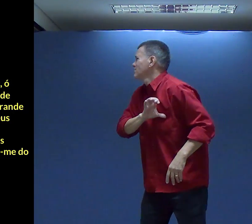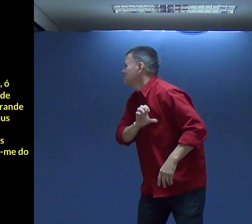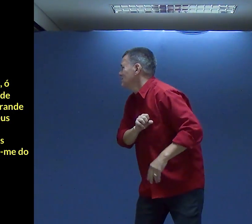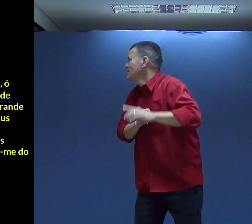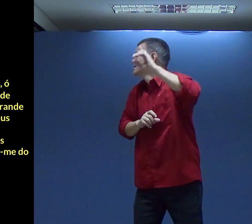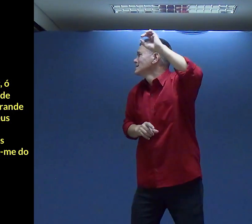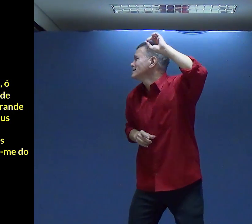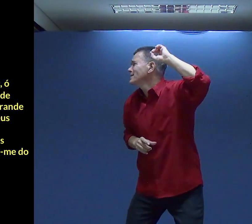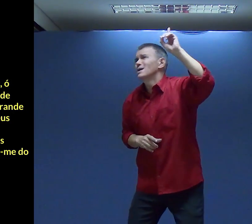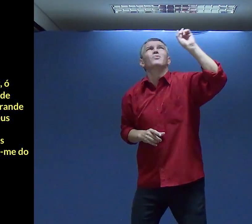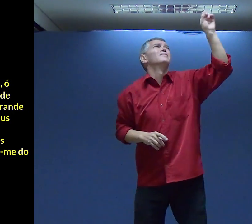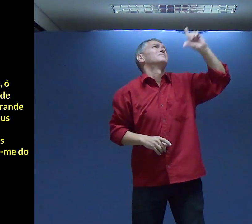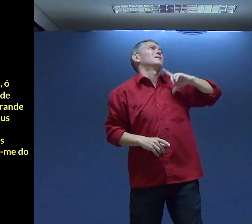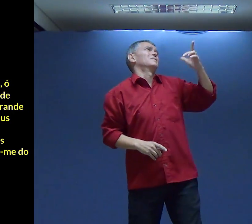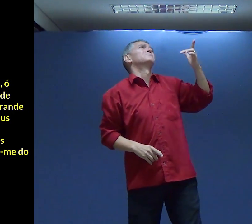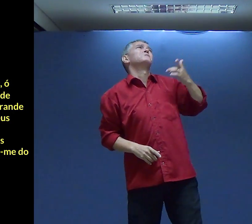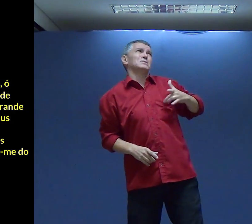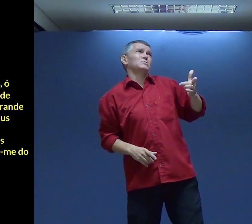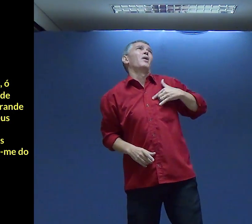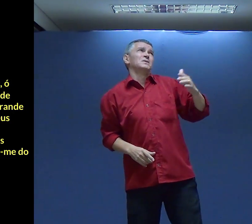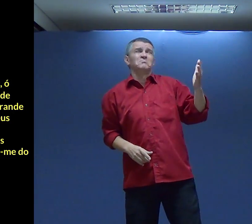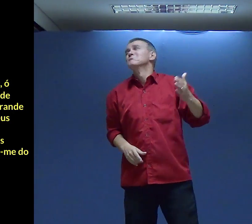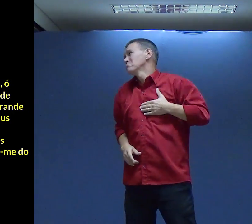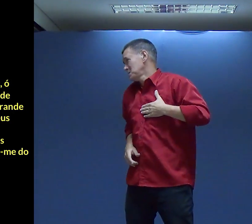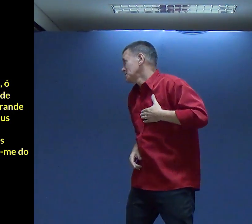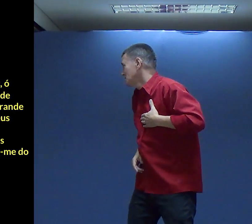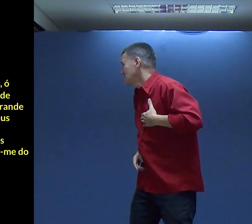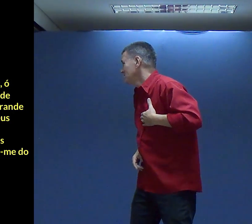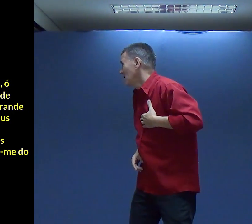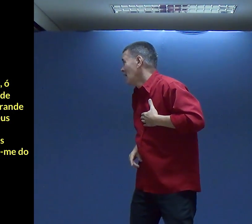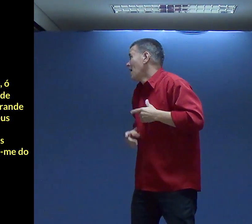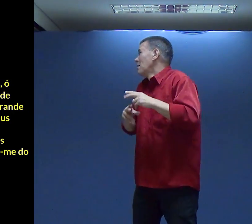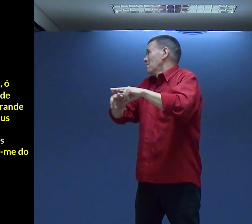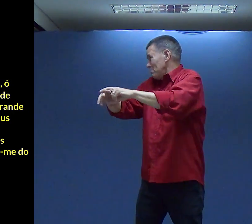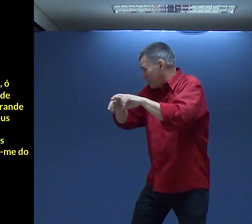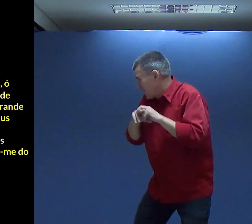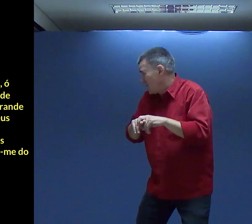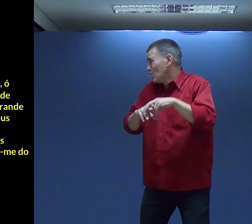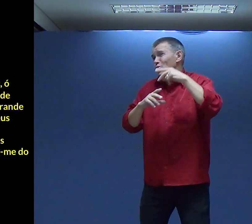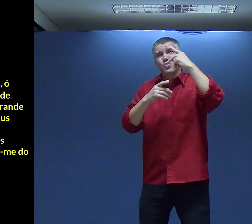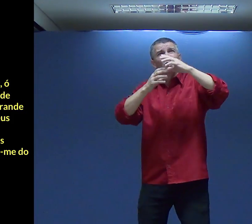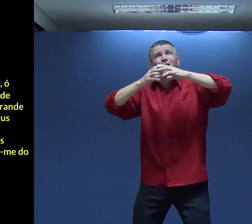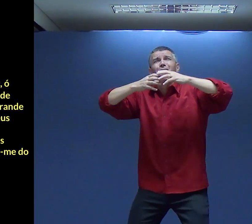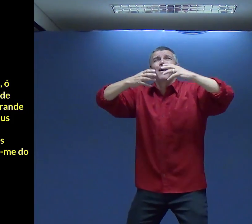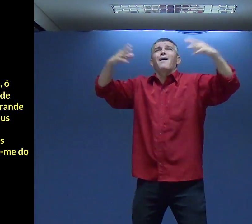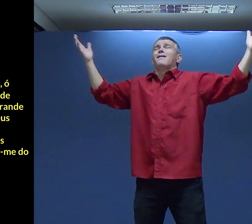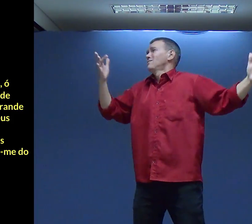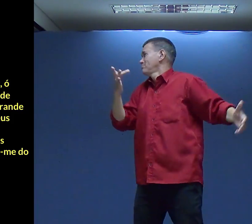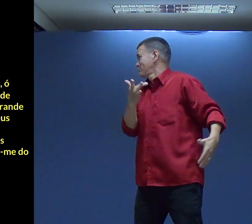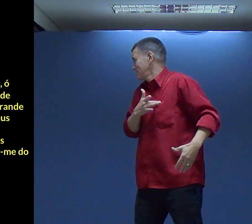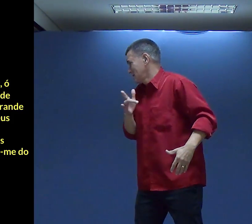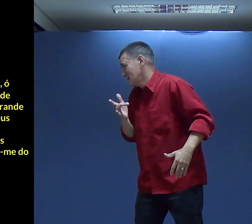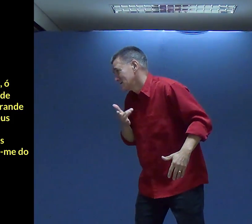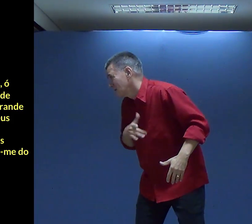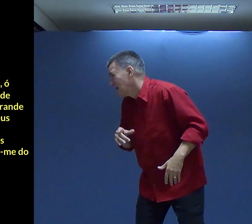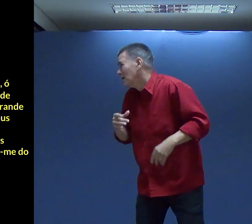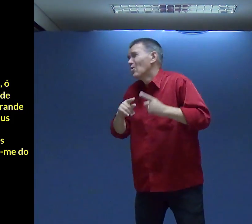causa Do teu amor A Deus Tem misericórdia De mim Por causa Da tua Grande compaixão